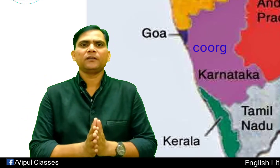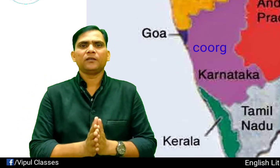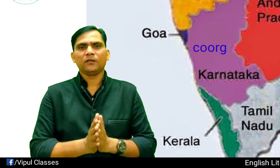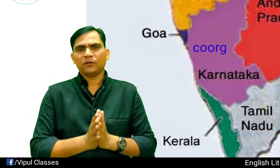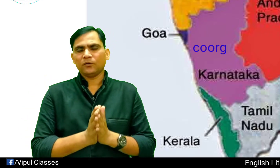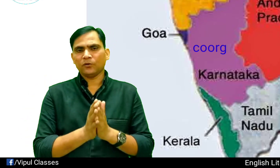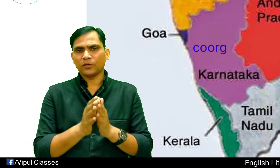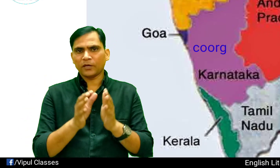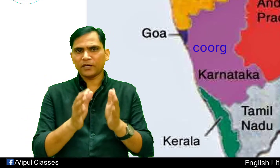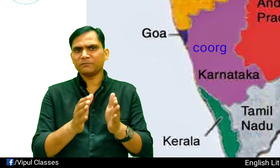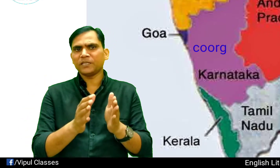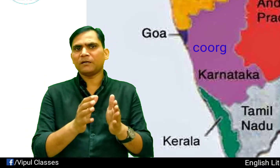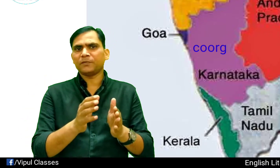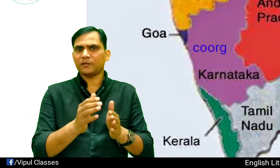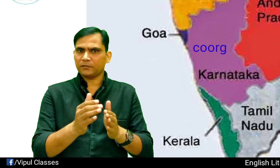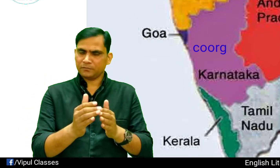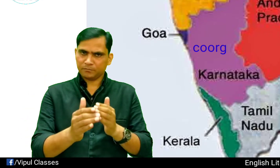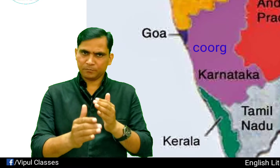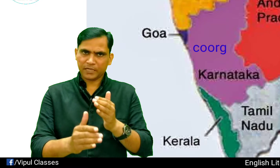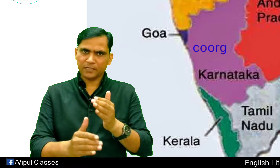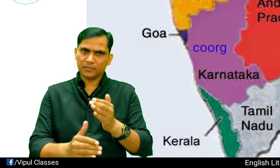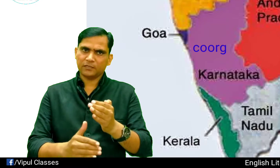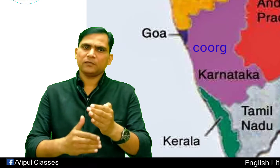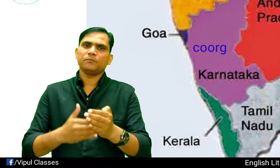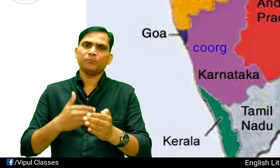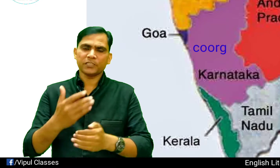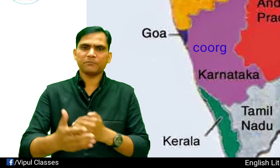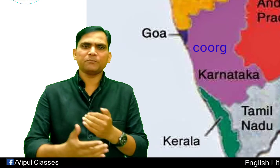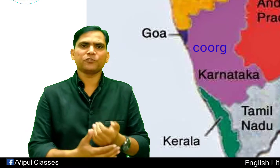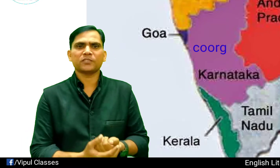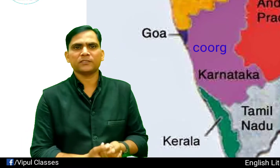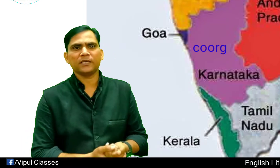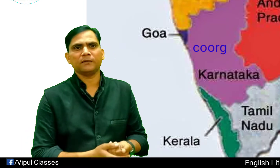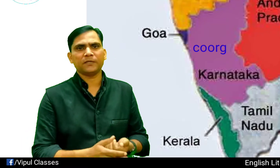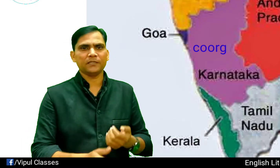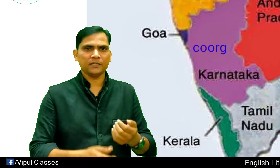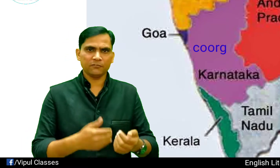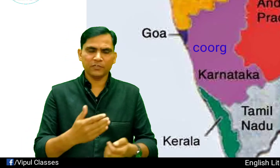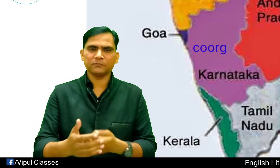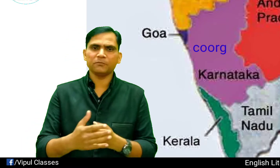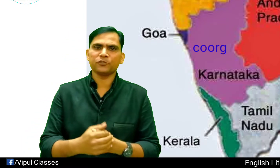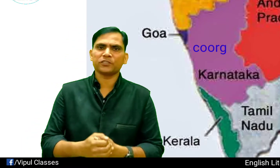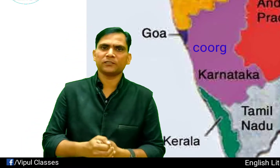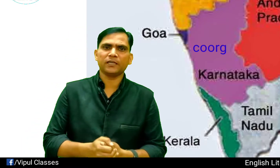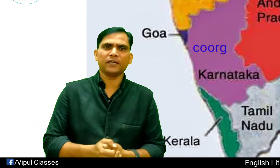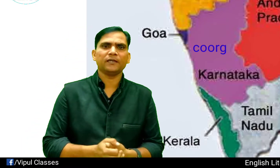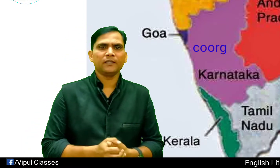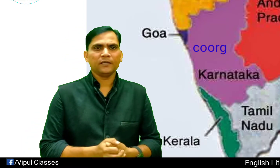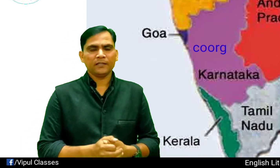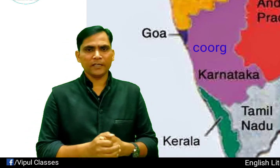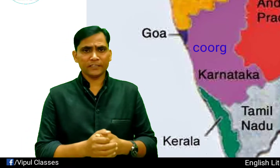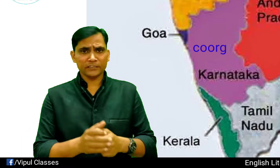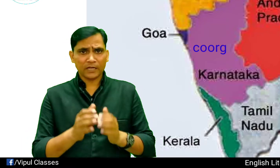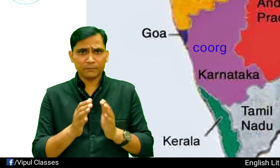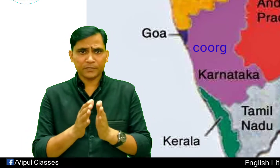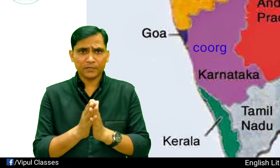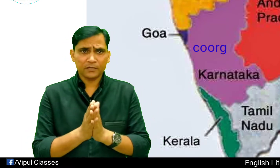और हम यहा पर बाइस भी पहुंश सकते है यहां पर